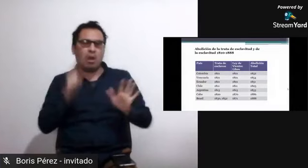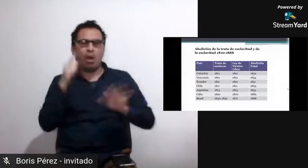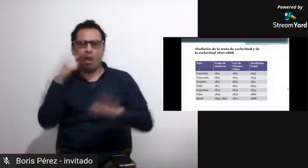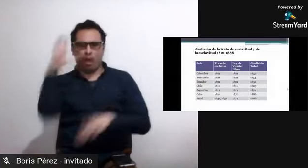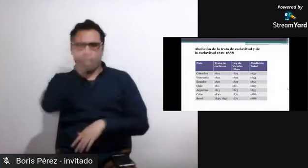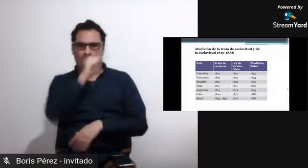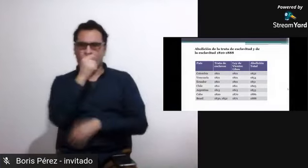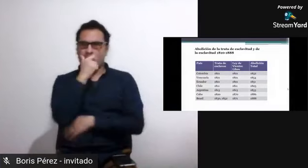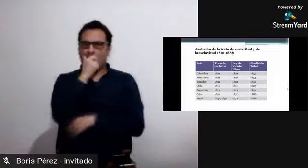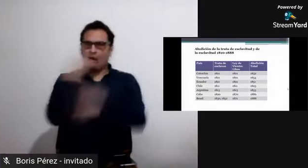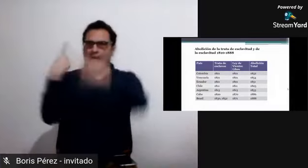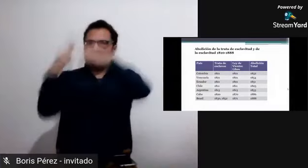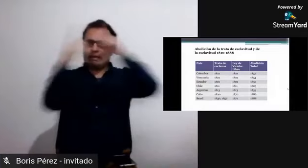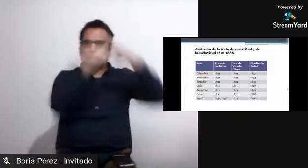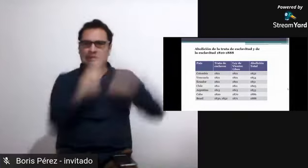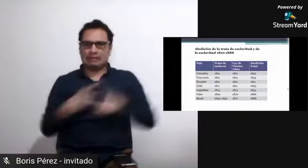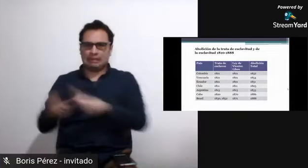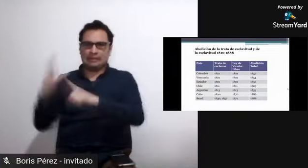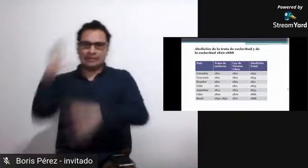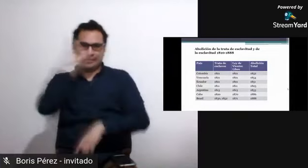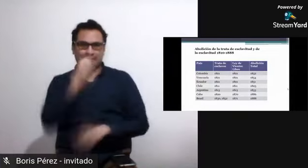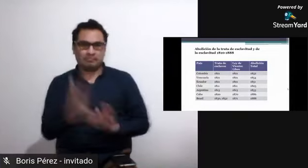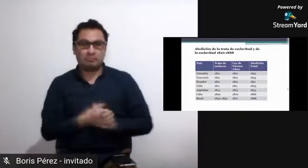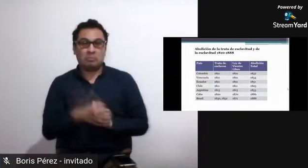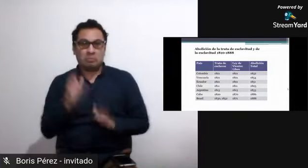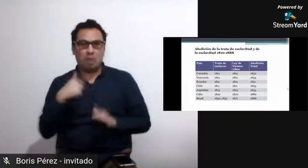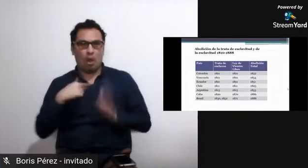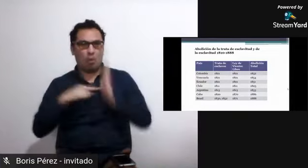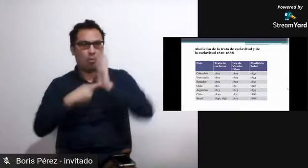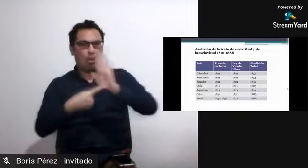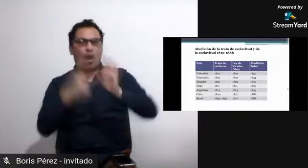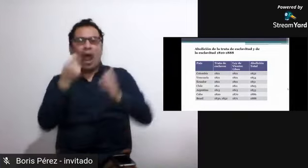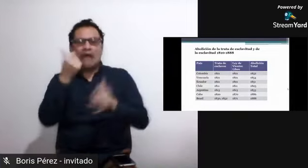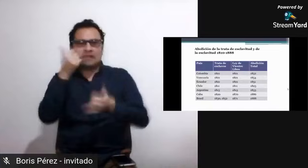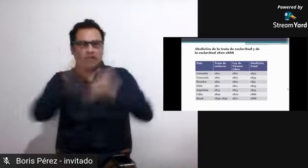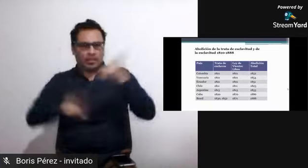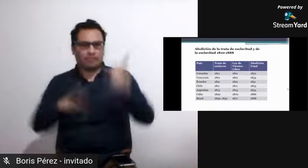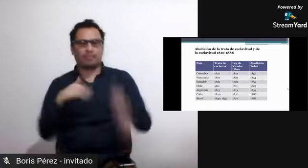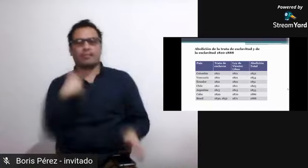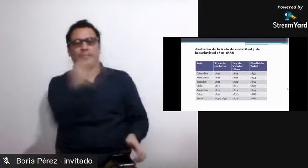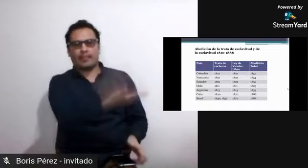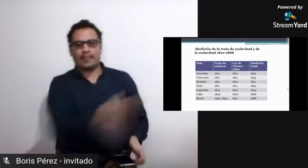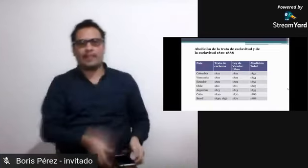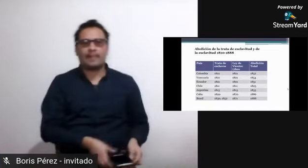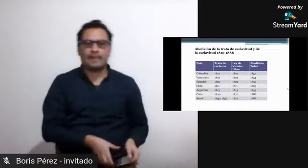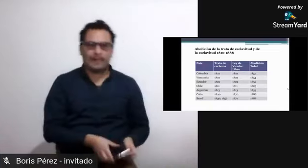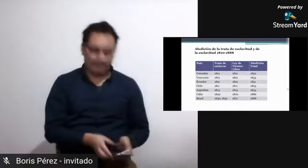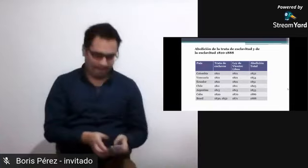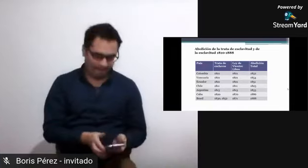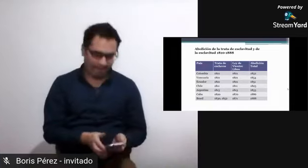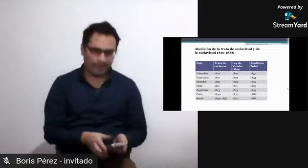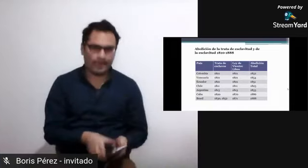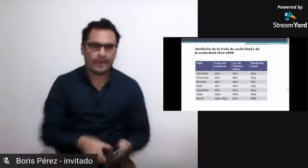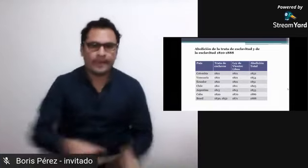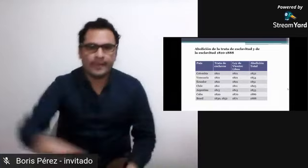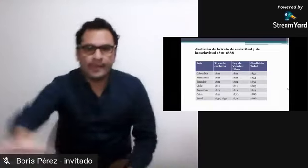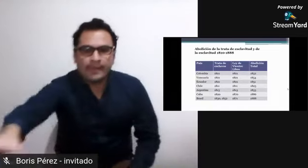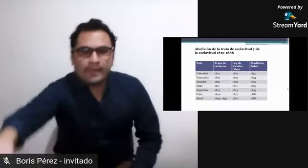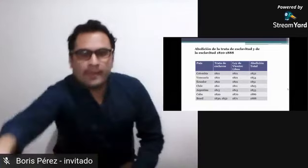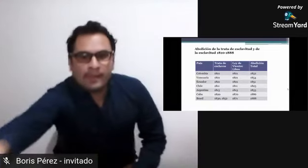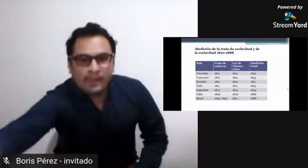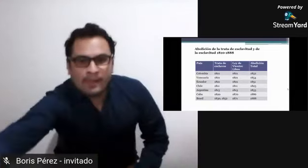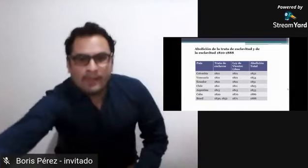se prohíbe por completo la comercialización de los esclavos. Entonces podemos darnos cuenta que empiezan a darse un número de